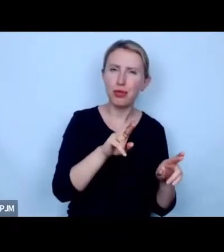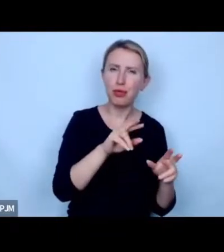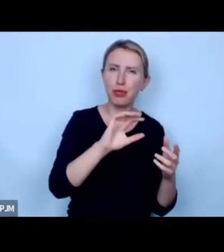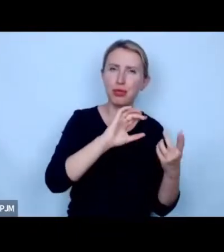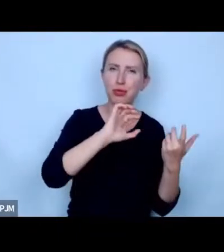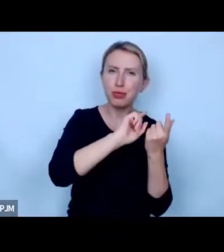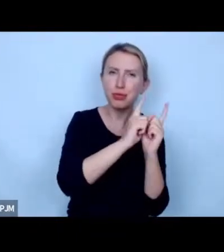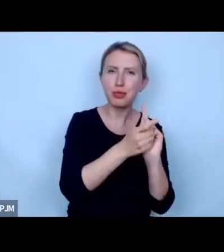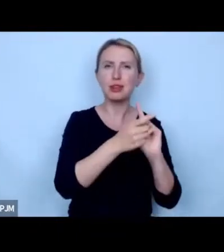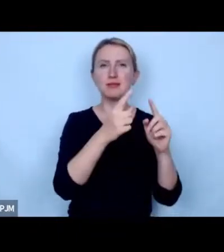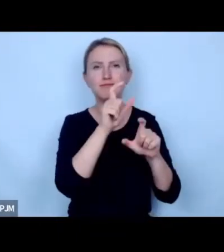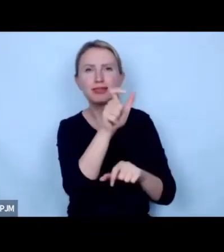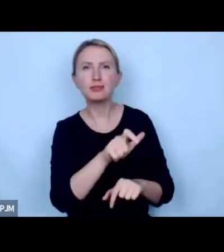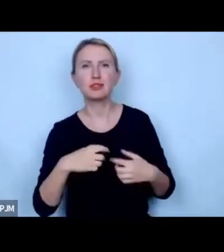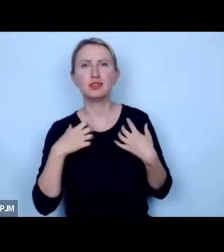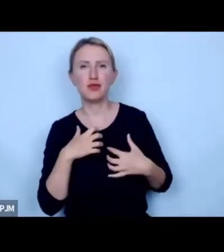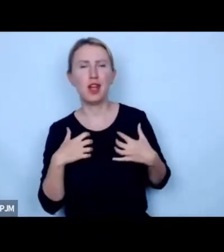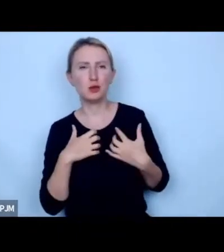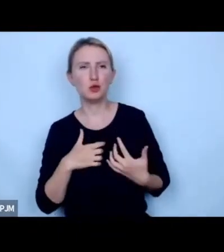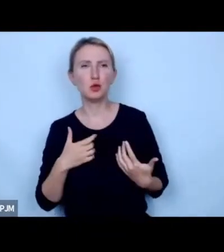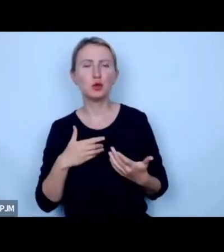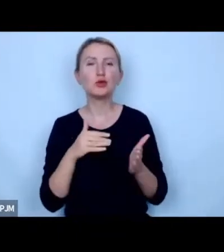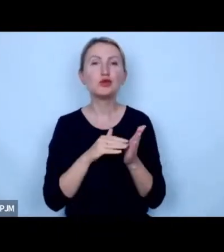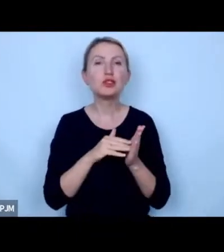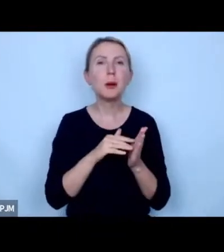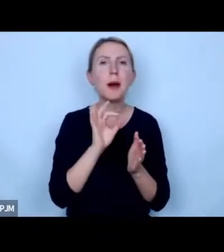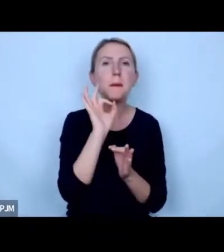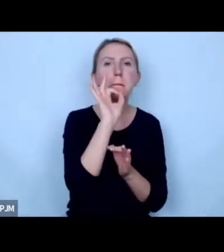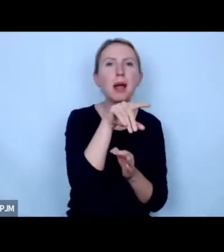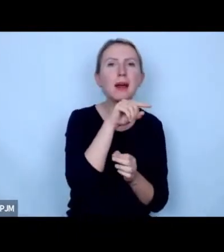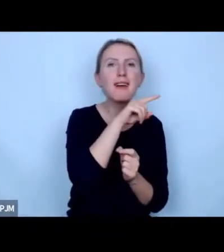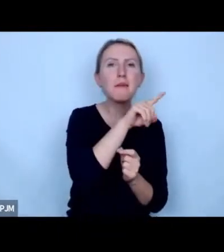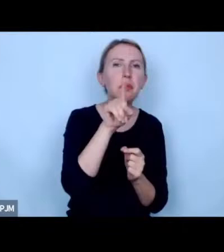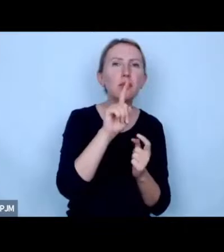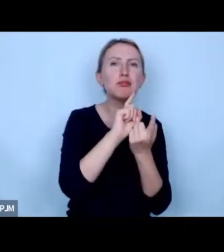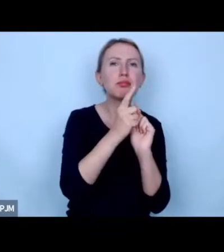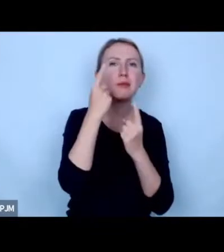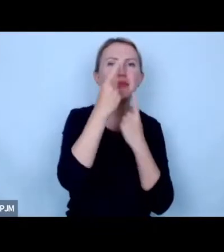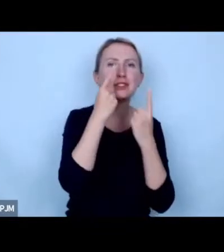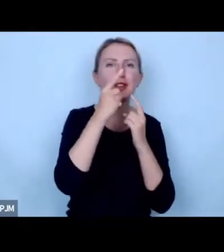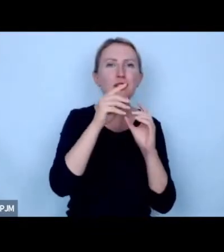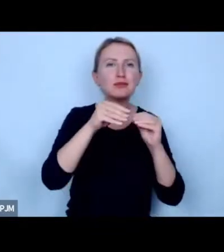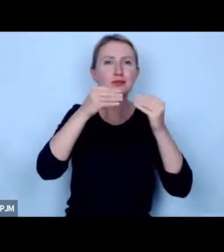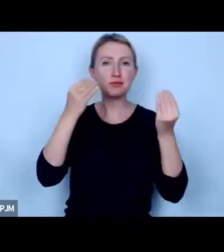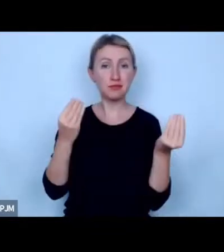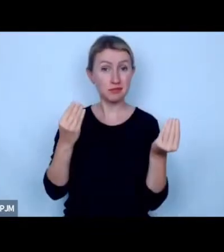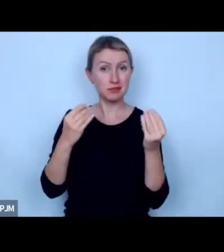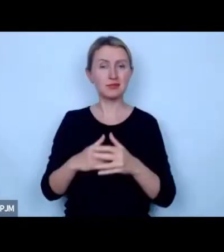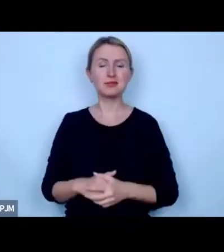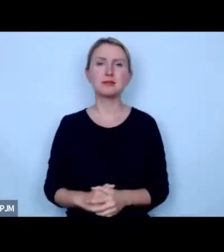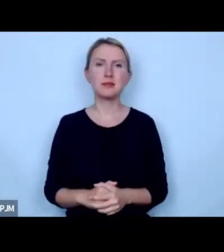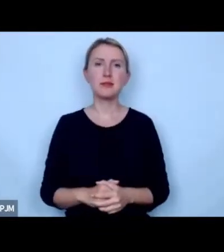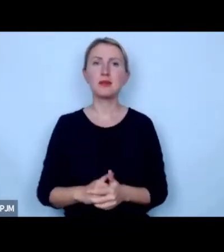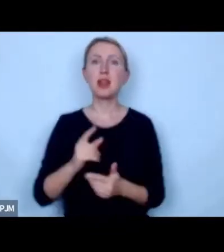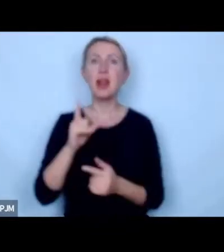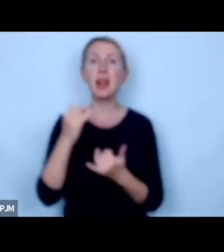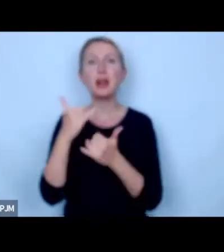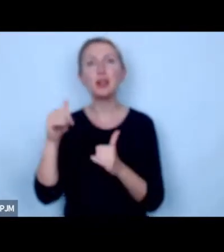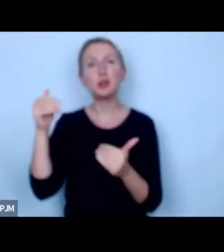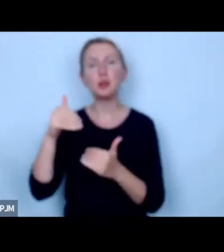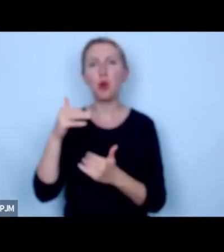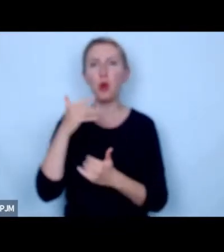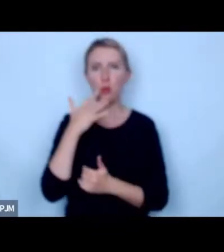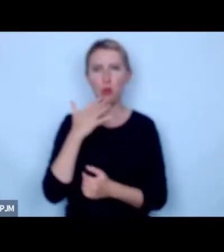jest gotowa czy wystarczy jakby zasiać ziarno żeby mogły zmienić myślenie w sposób ewolucyjny w tym kierunku natomiast inni mogą